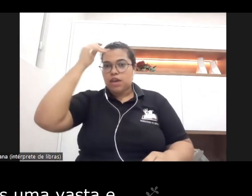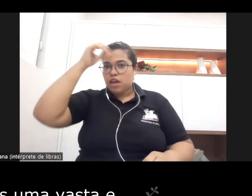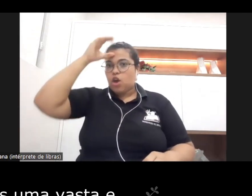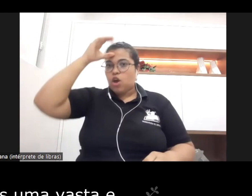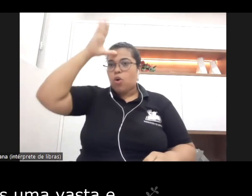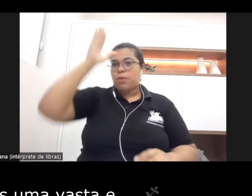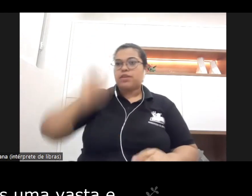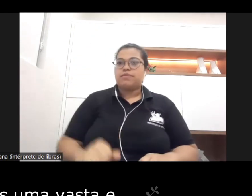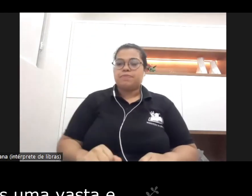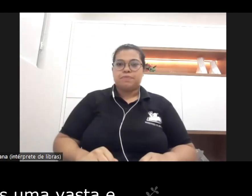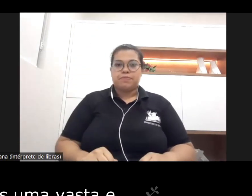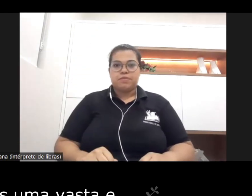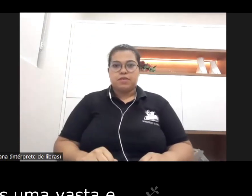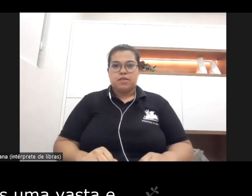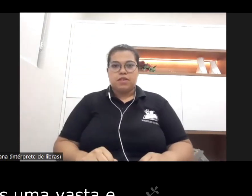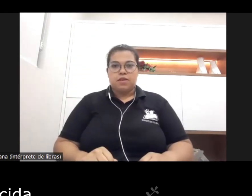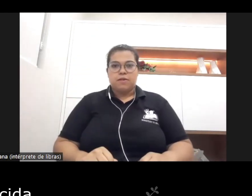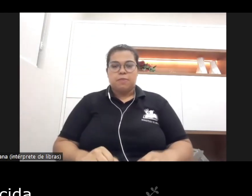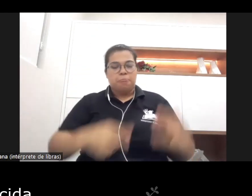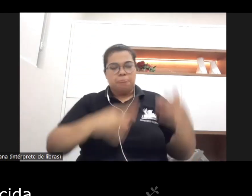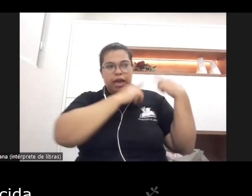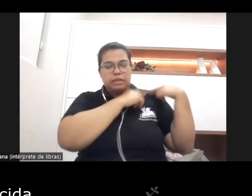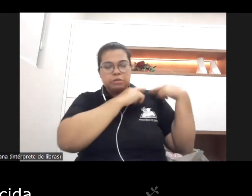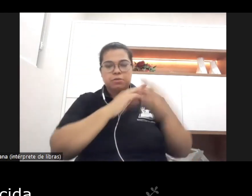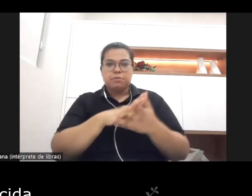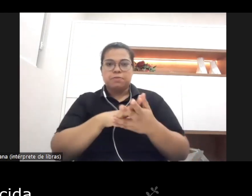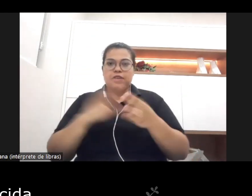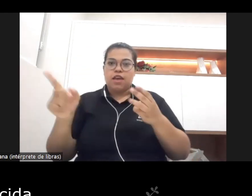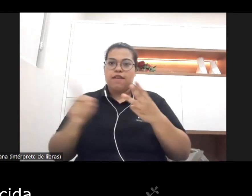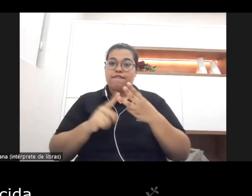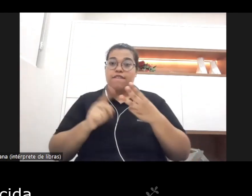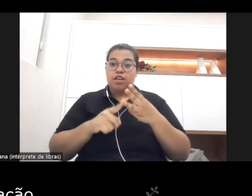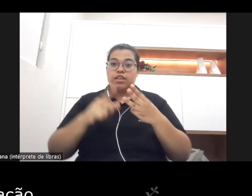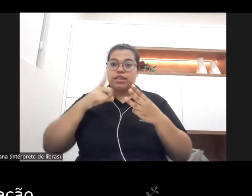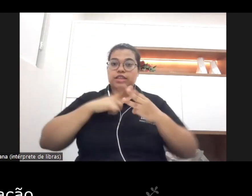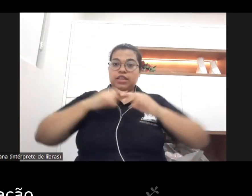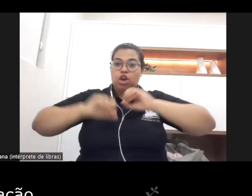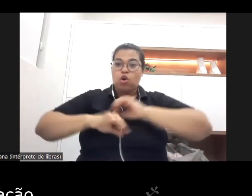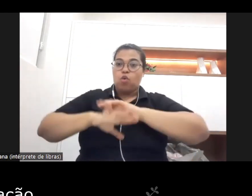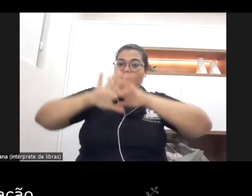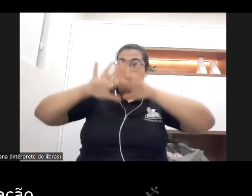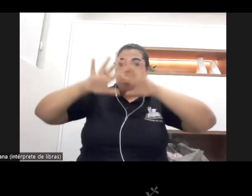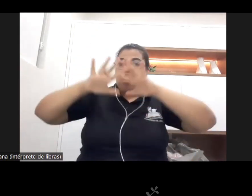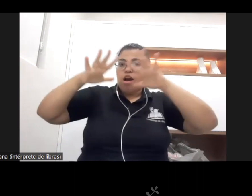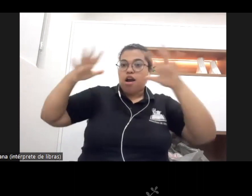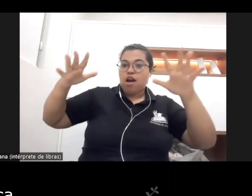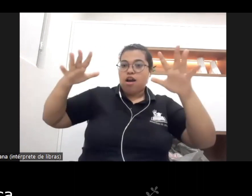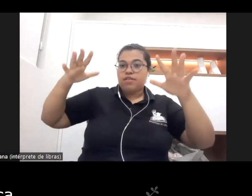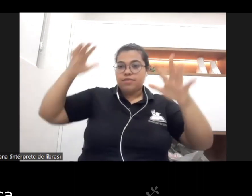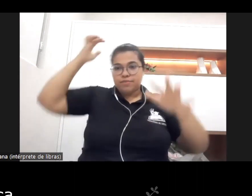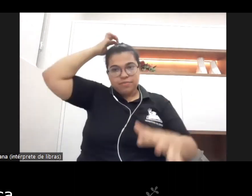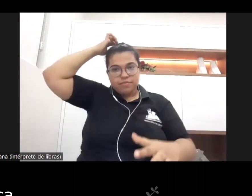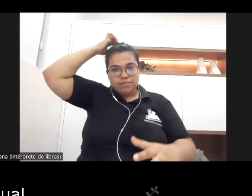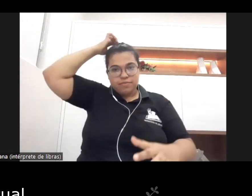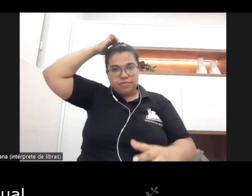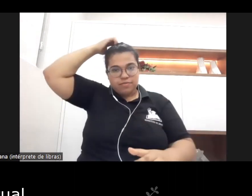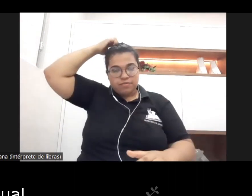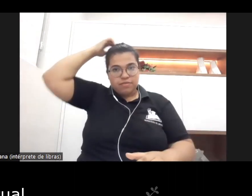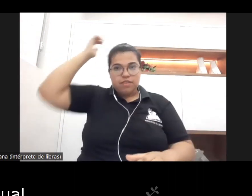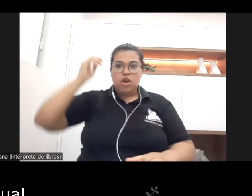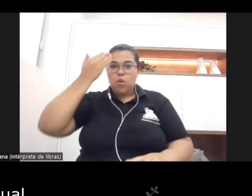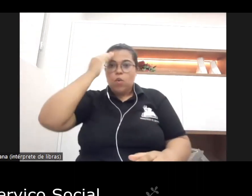vasta né e reconhecida né qualificação teórica